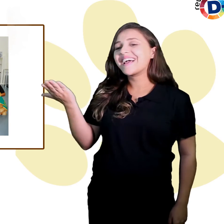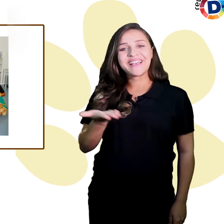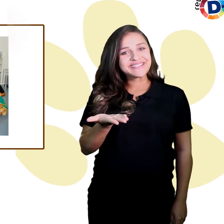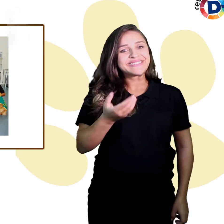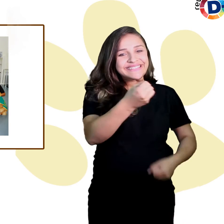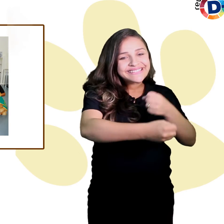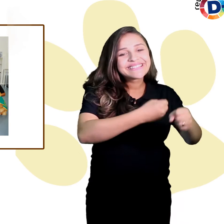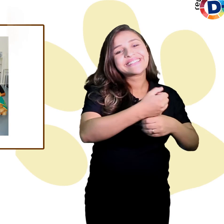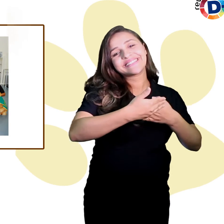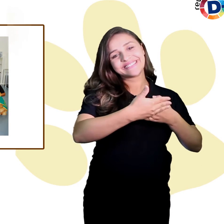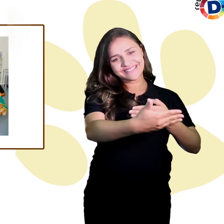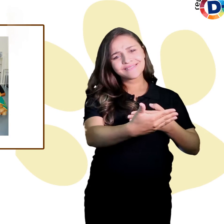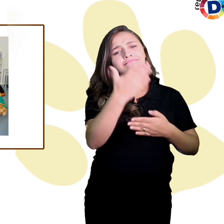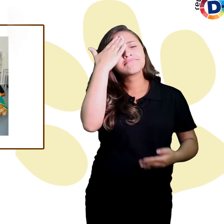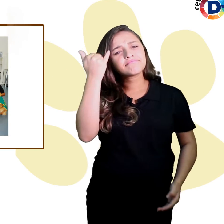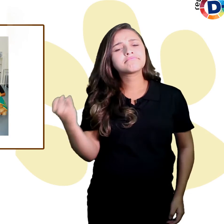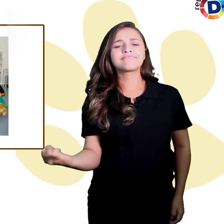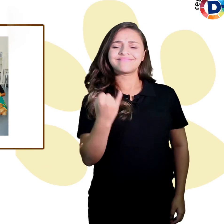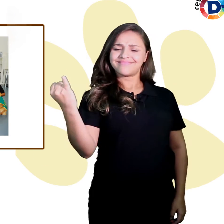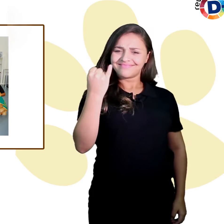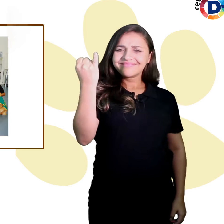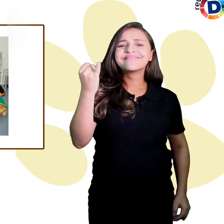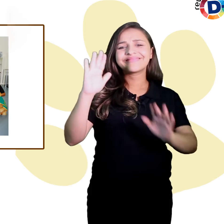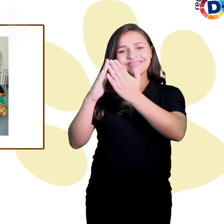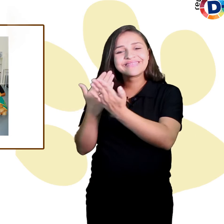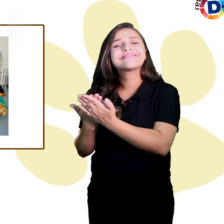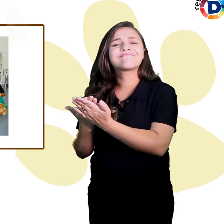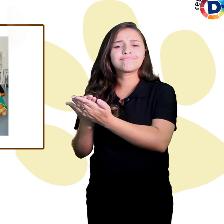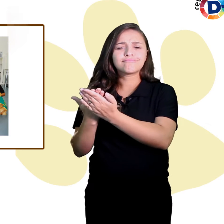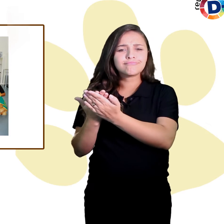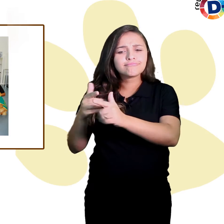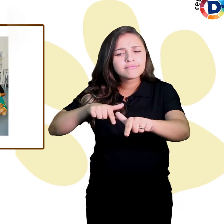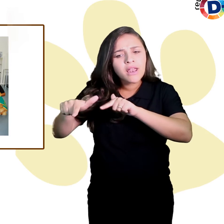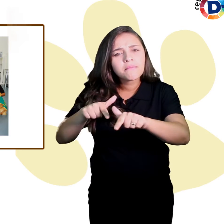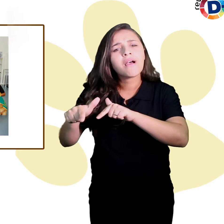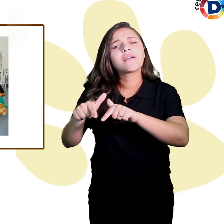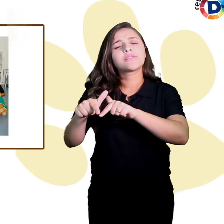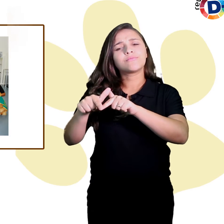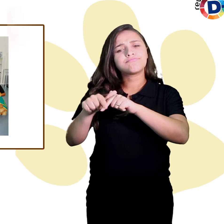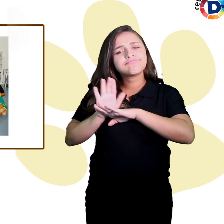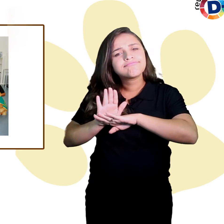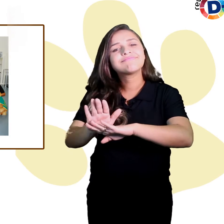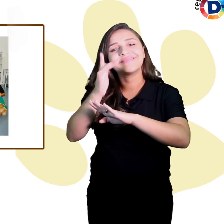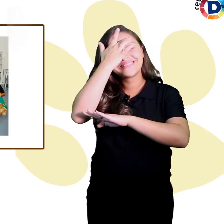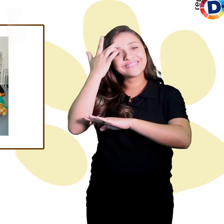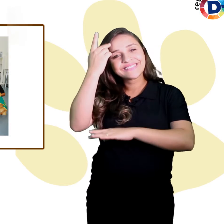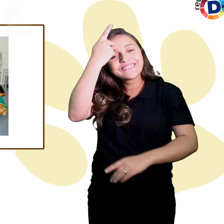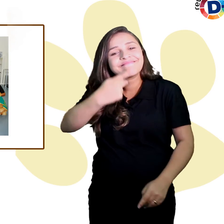uma vez que sabemos a importância do trabalho para auxiliar na independência de pessoas com deficiências visuais,